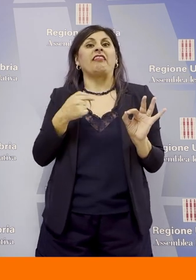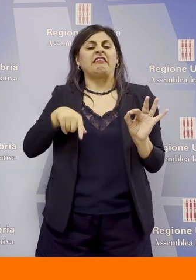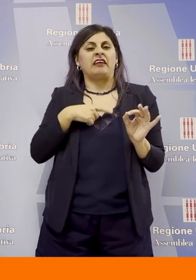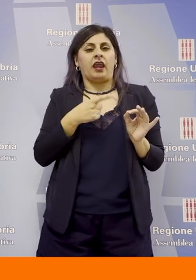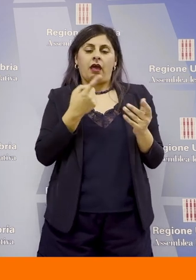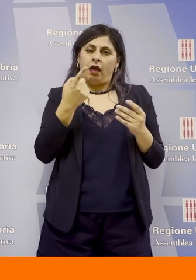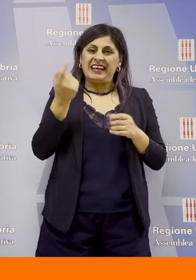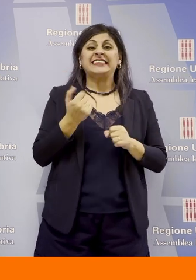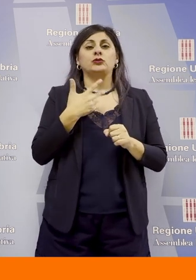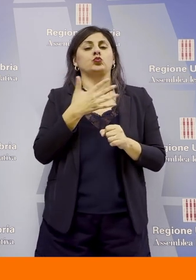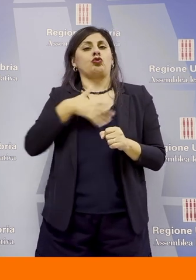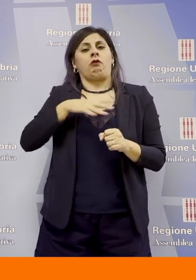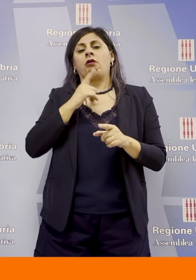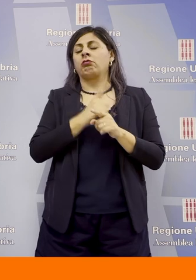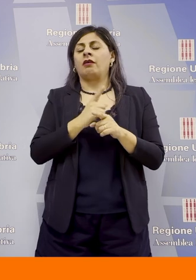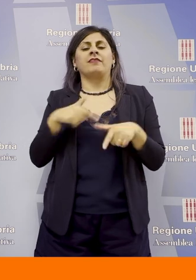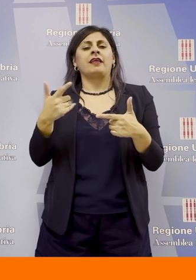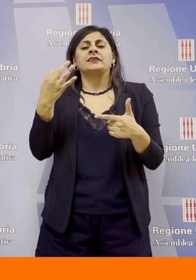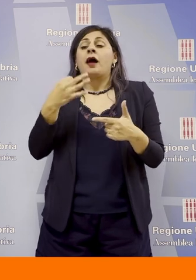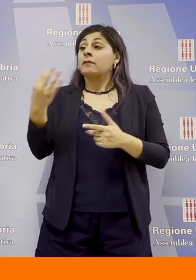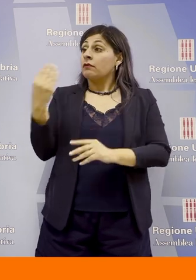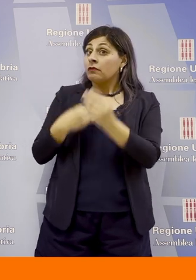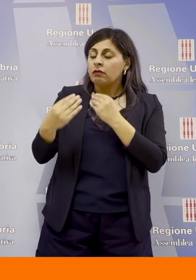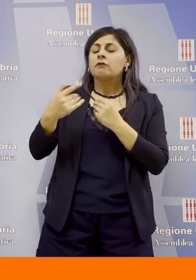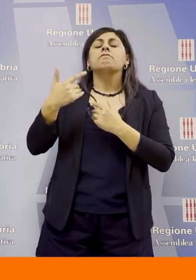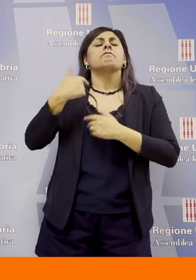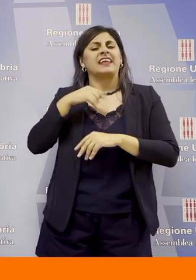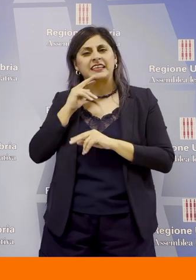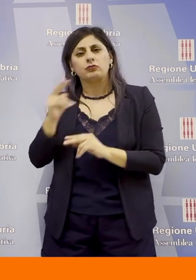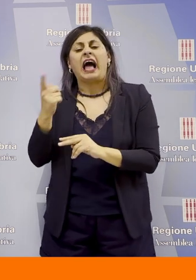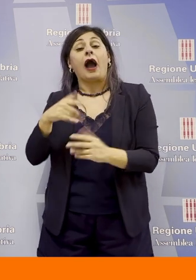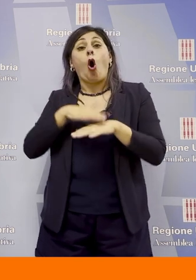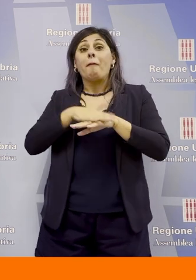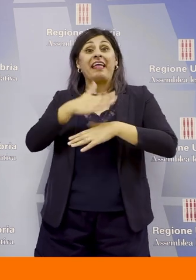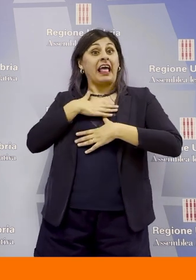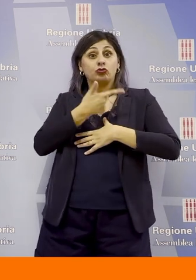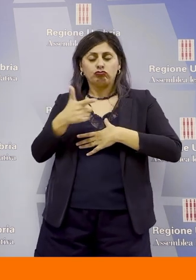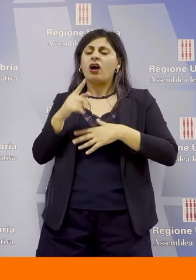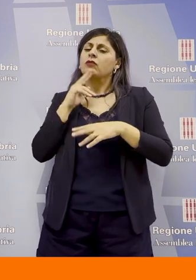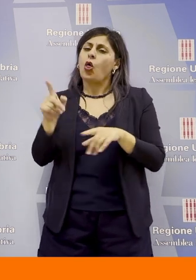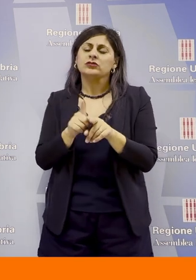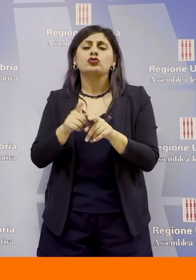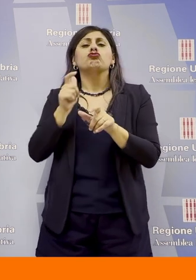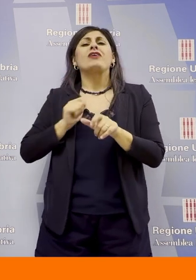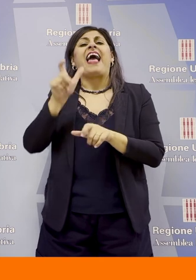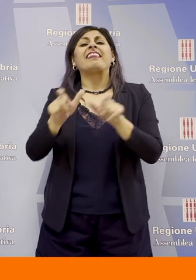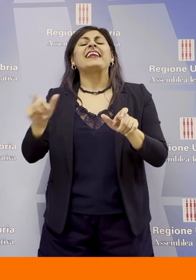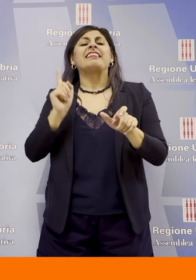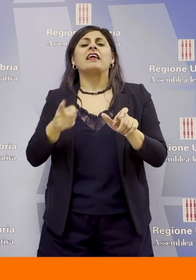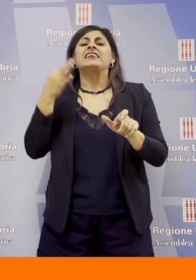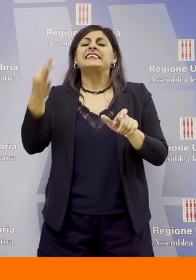istituzione, di dare sempre una risposta, anche quando non è di nostra competenza. Il cittadino deve essere sempre ricevuto. I